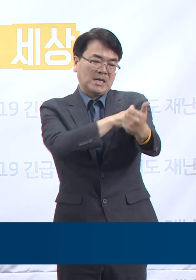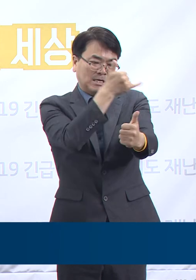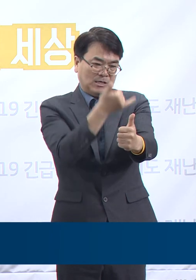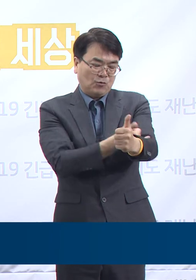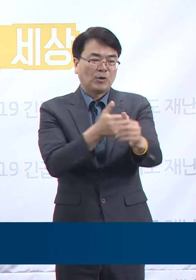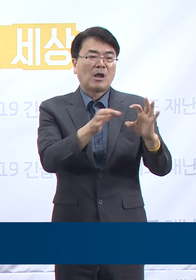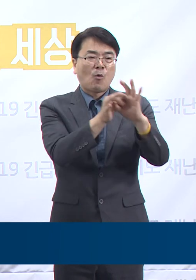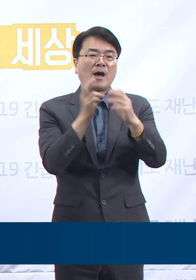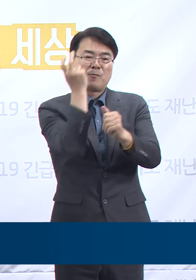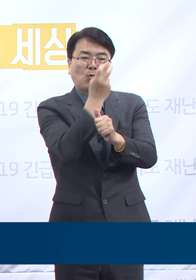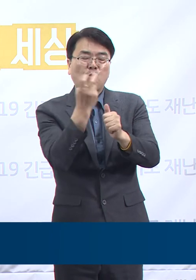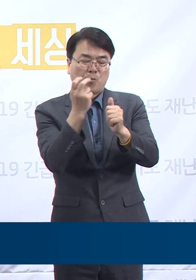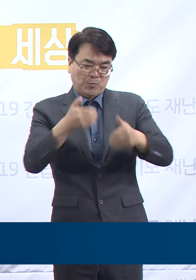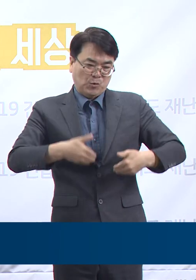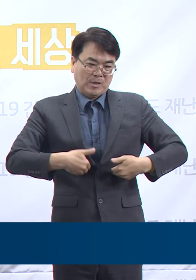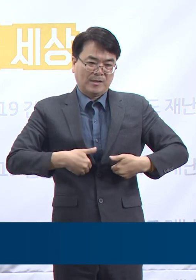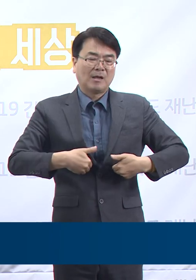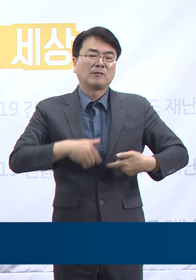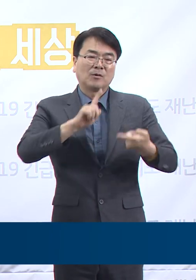응답률을 보였습니다.